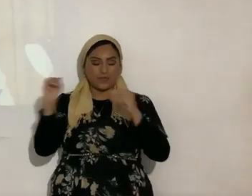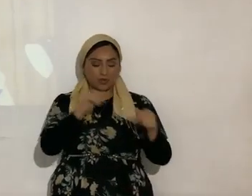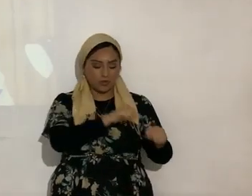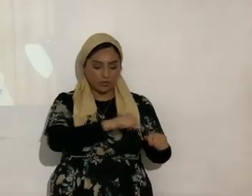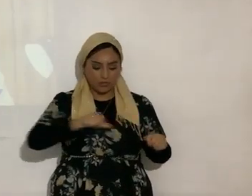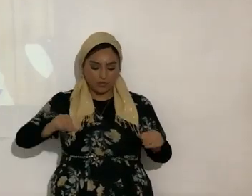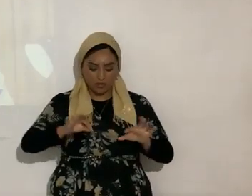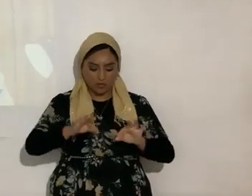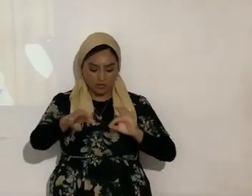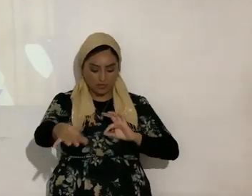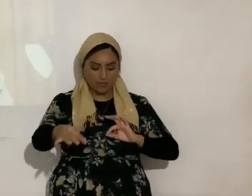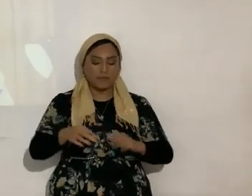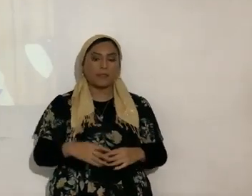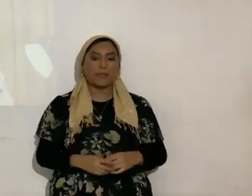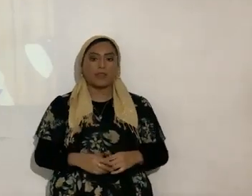y les dijo